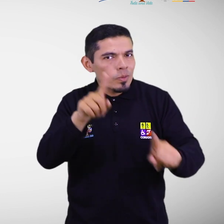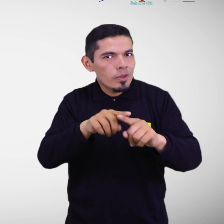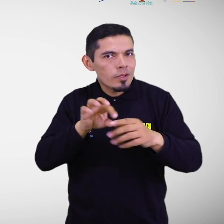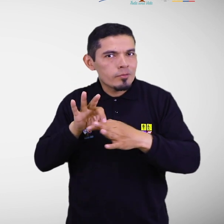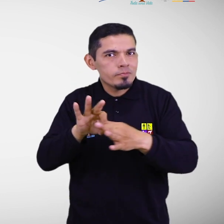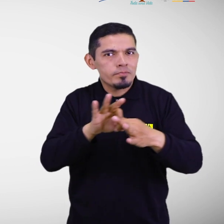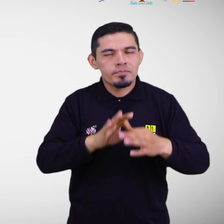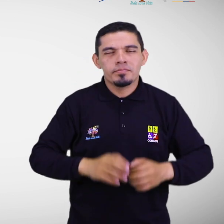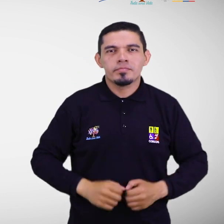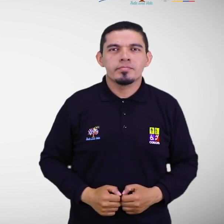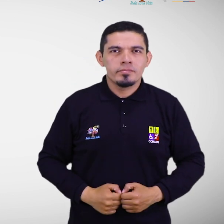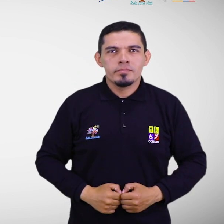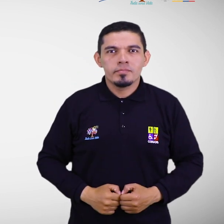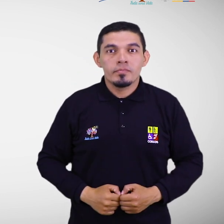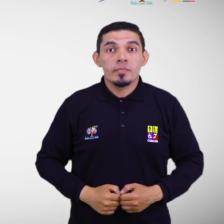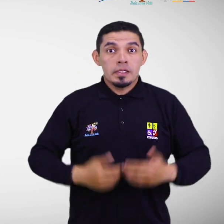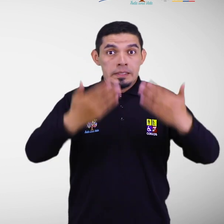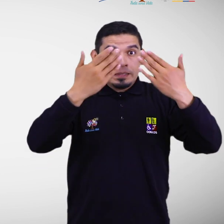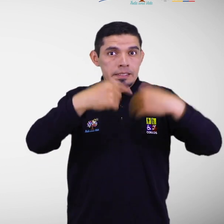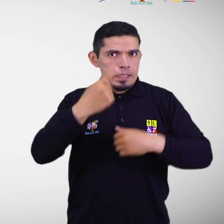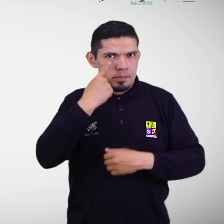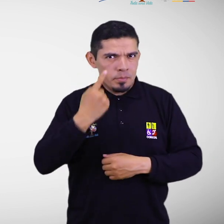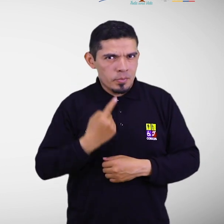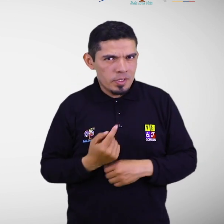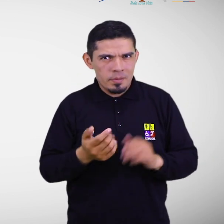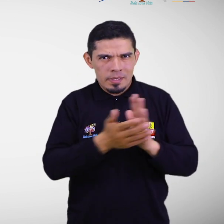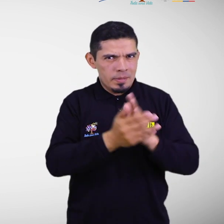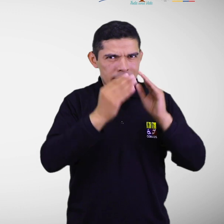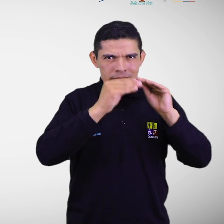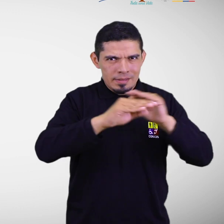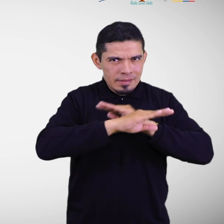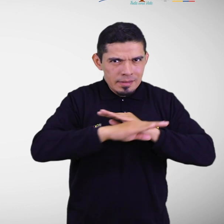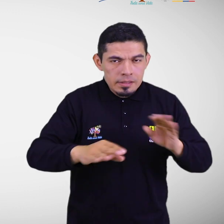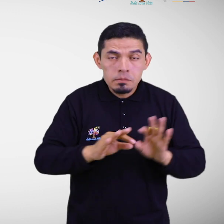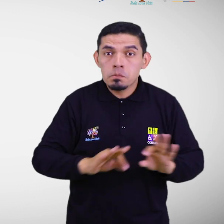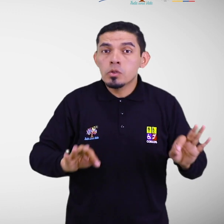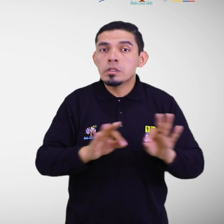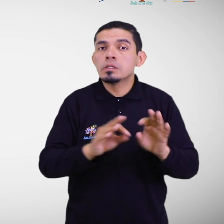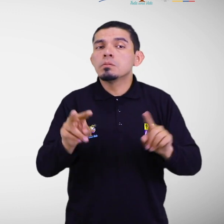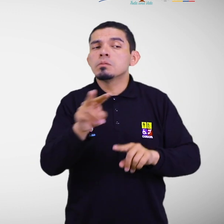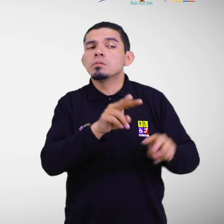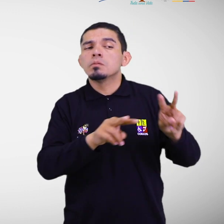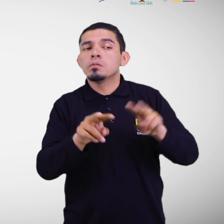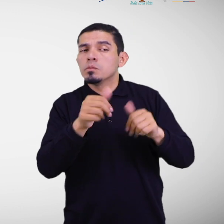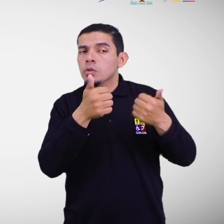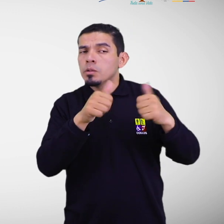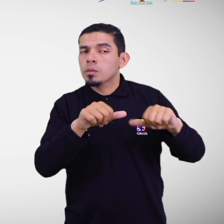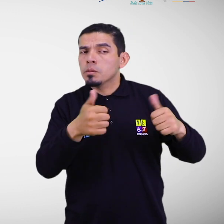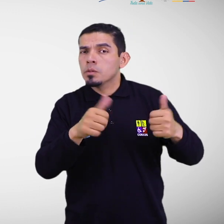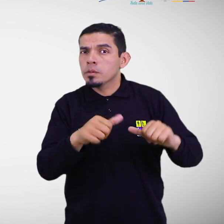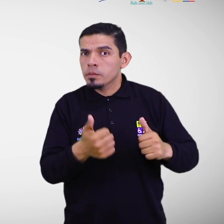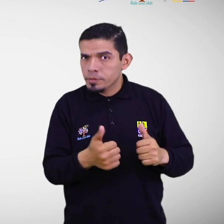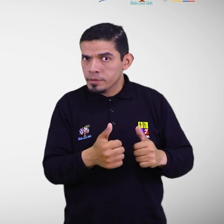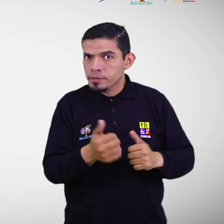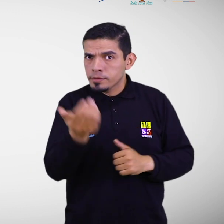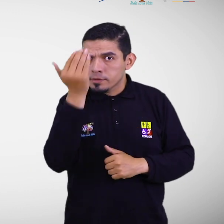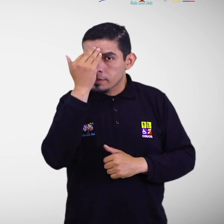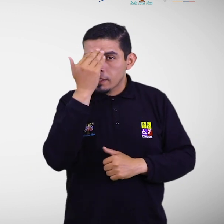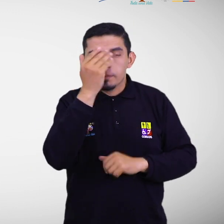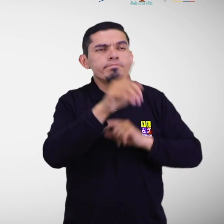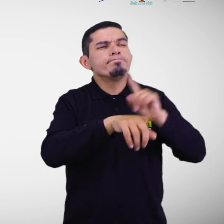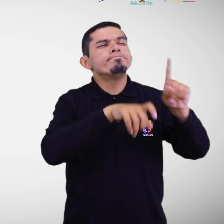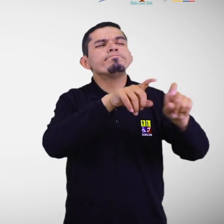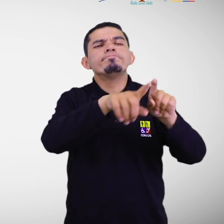Evaluación. Una vez concluido el proceso es importante evaluar su efectividad. Valorando los conocimientos